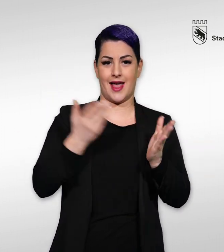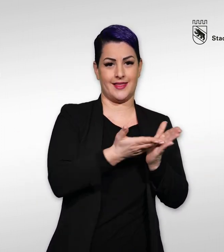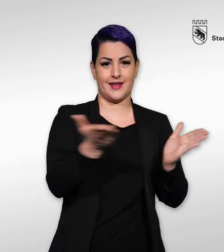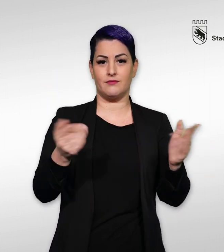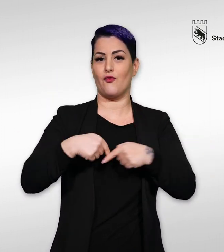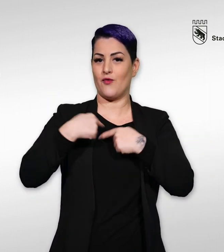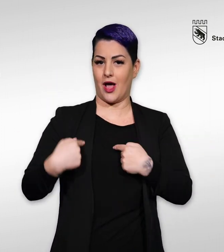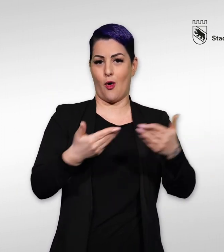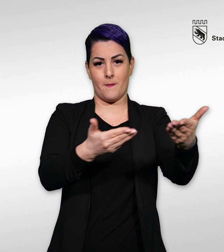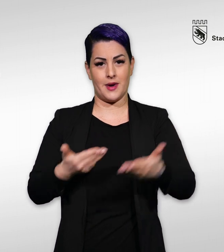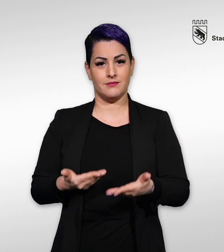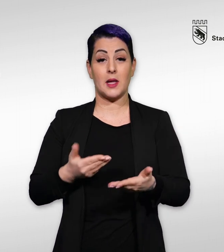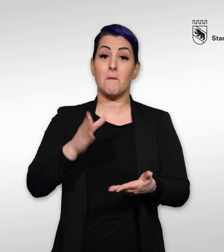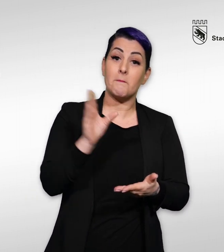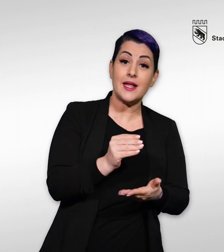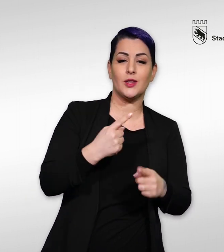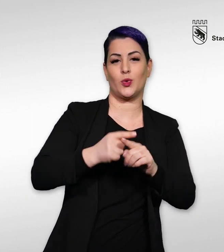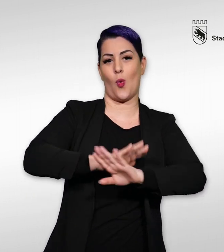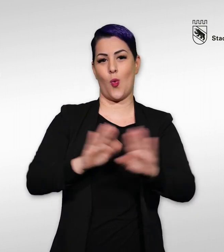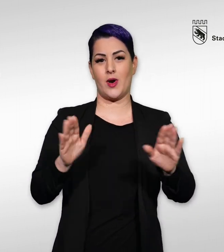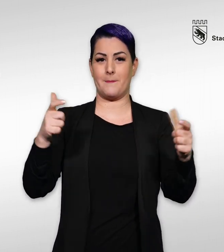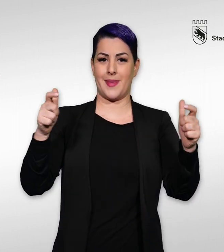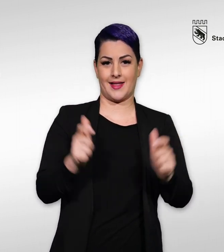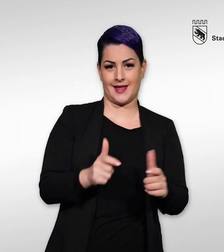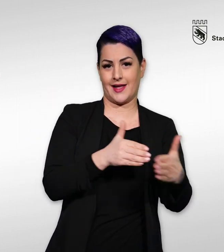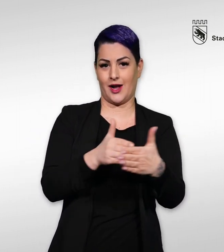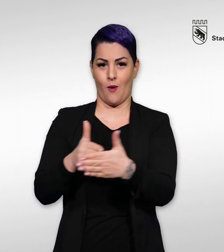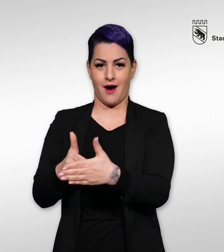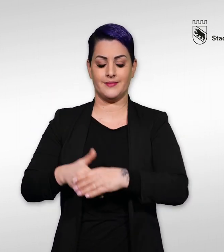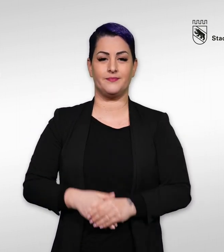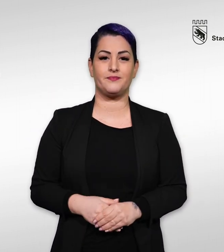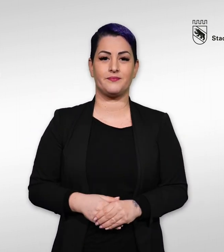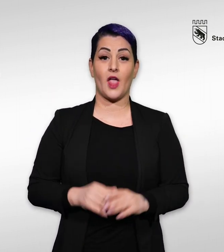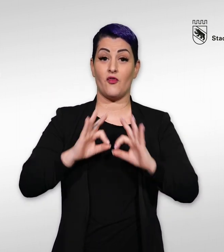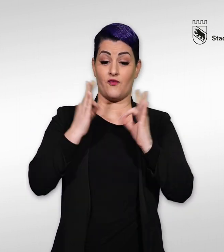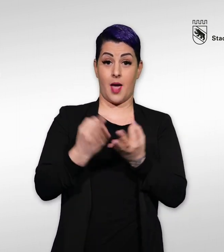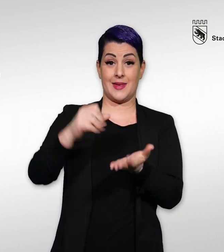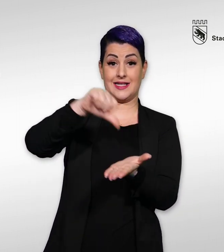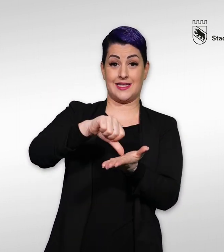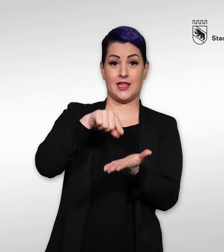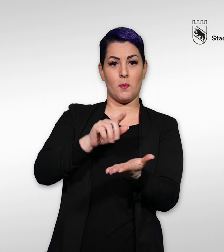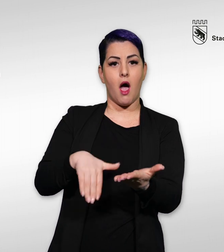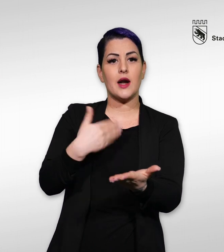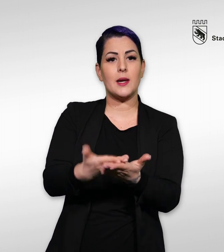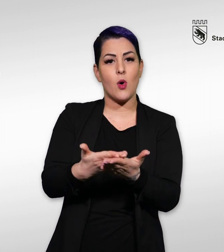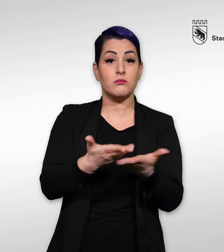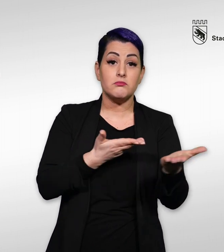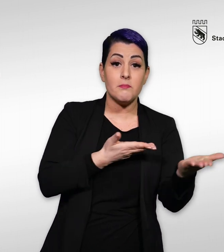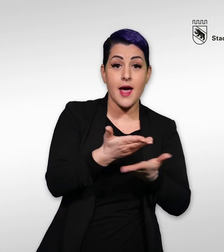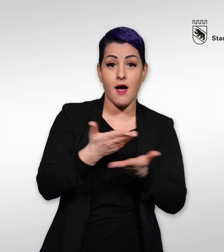und Menschen mit und ohne Beeinträchtigung. Das Familienzentrum bietet Beratung zur Erziehung